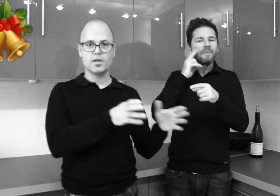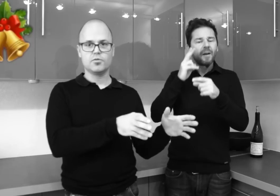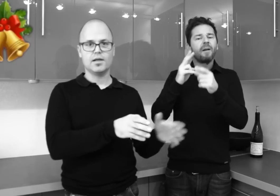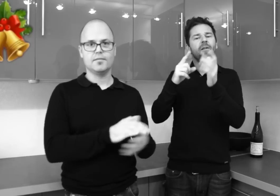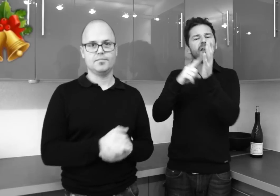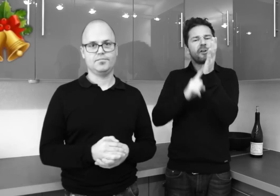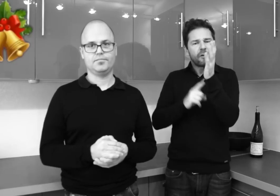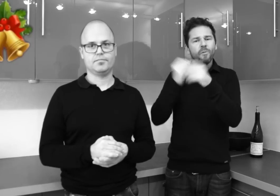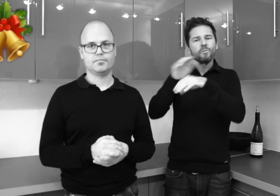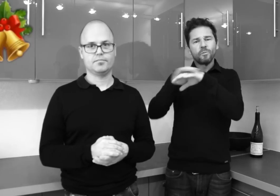naturels.